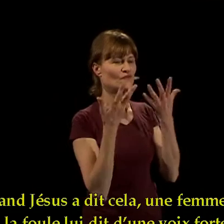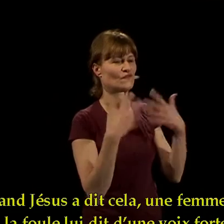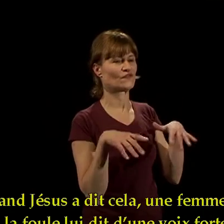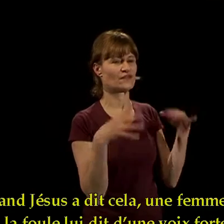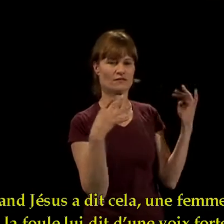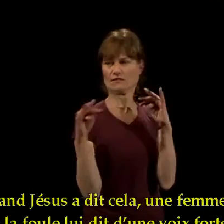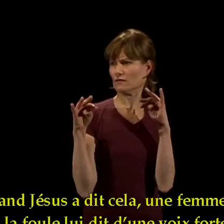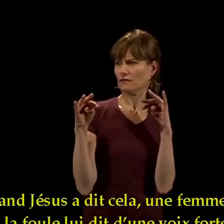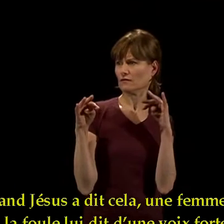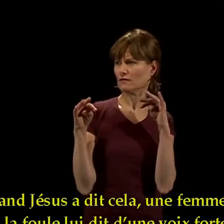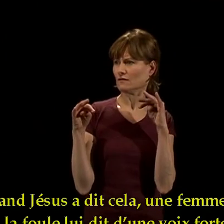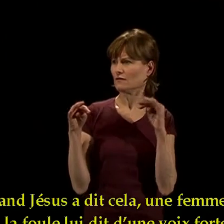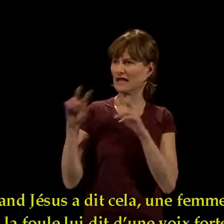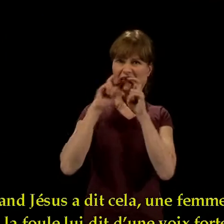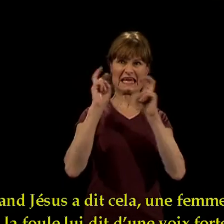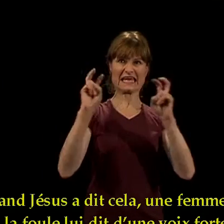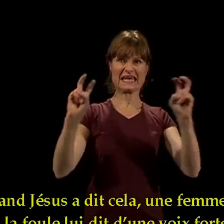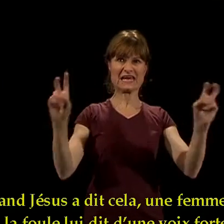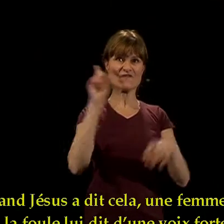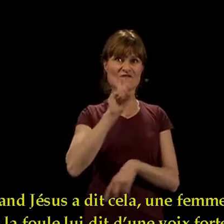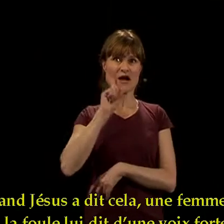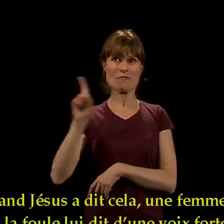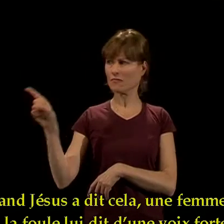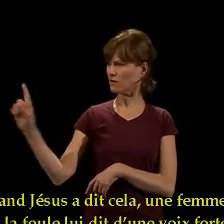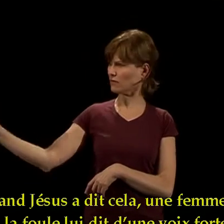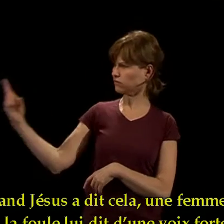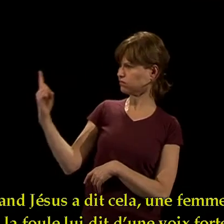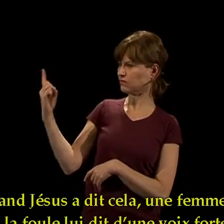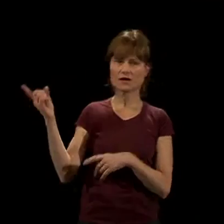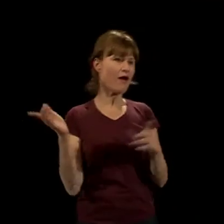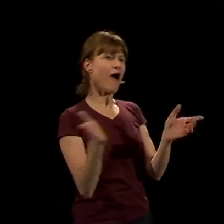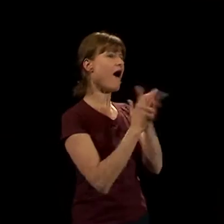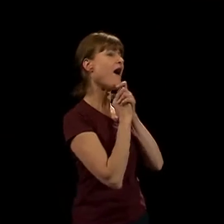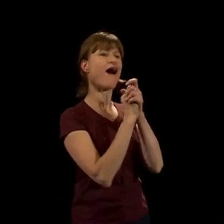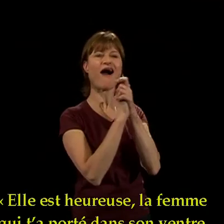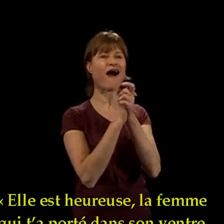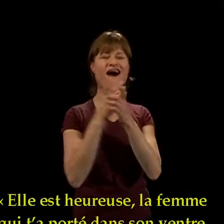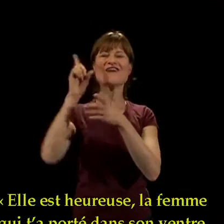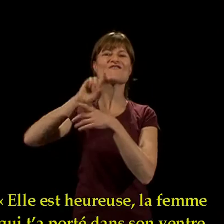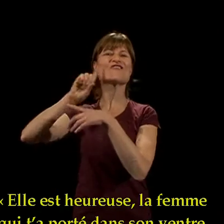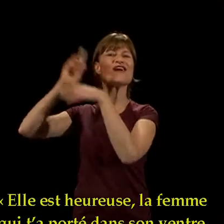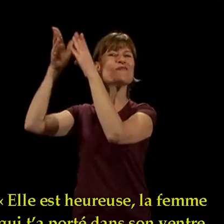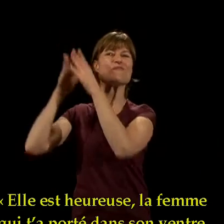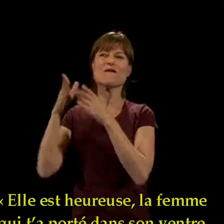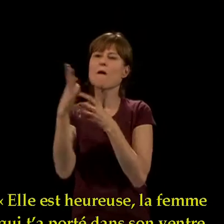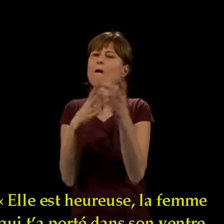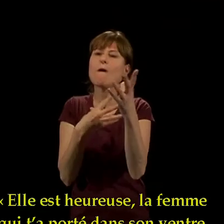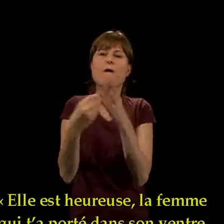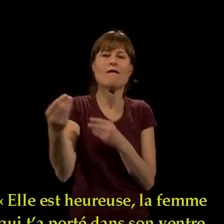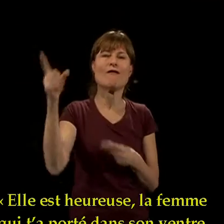Quand Jésus a dit cela, une femme dans la foule lui dit d'une voix forte, « Elle est